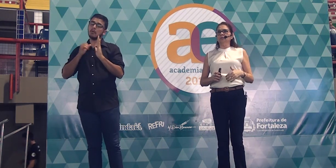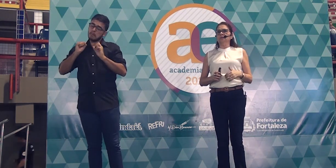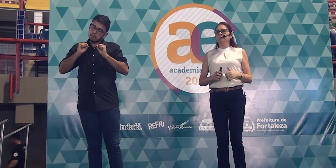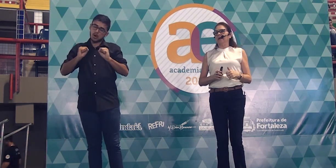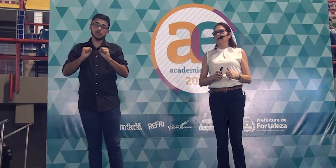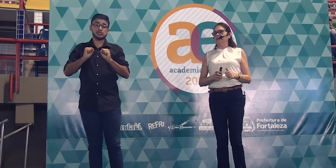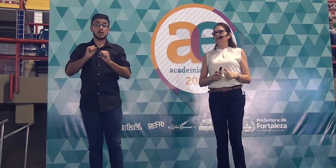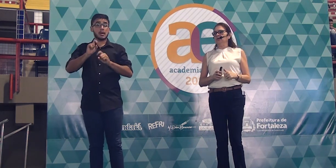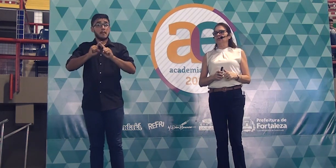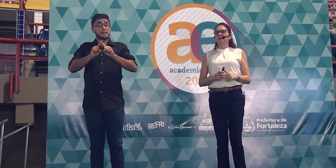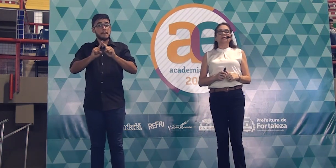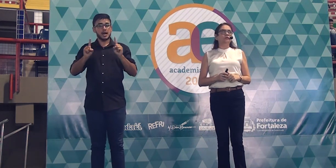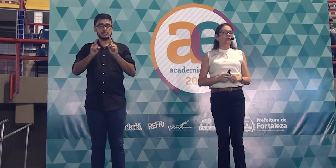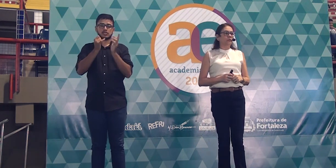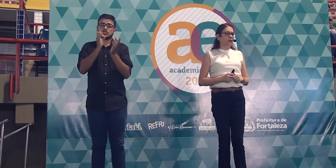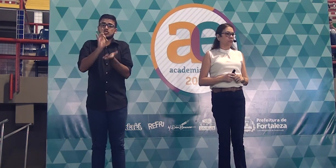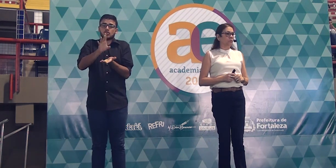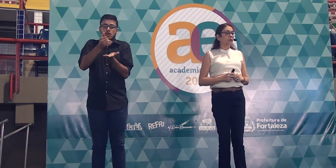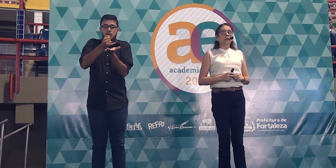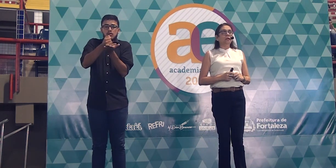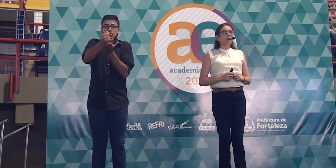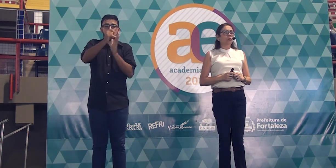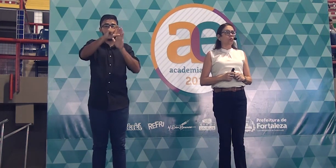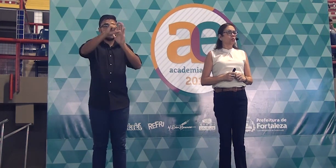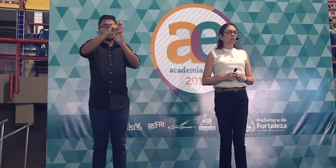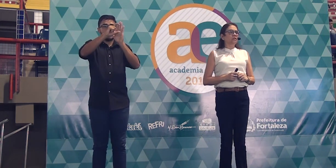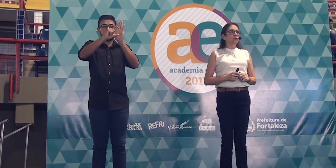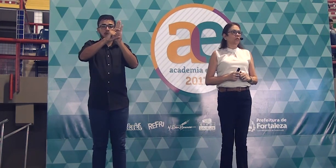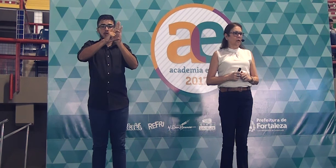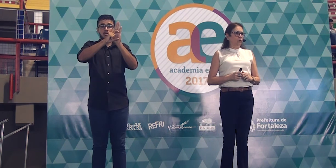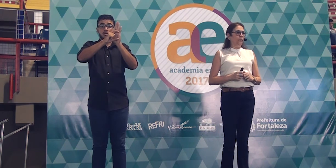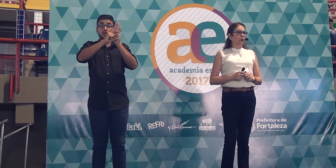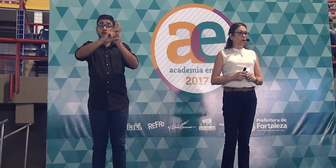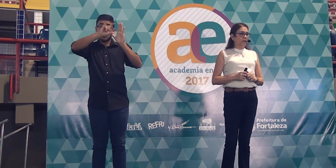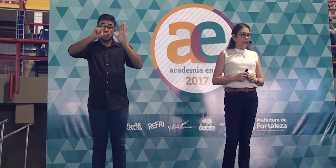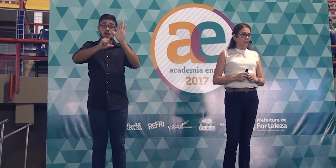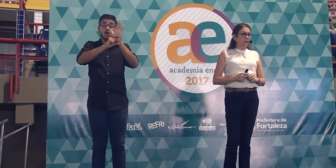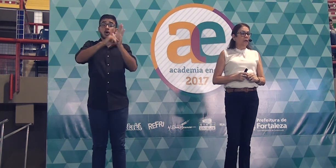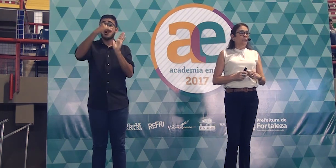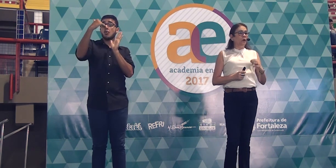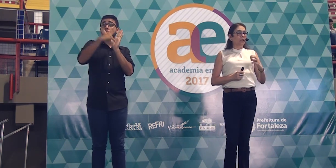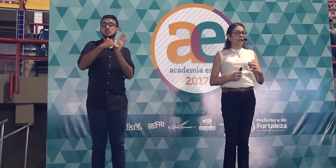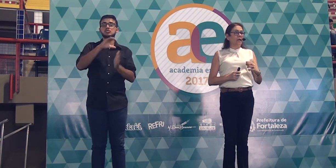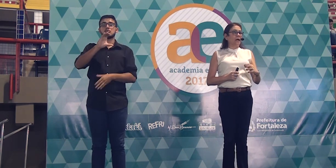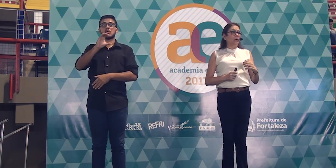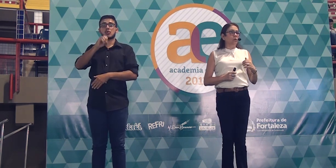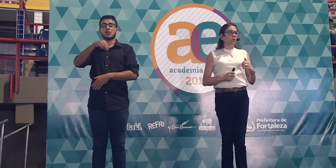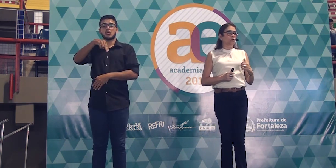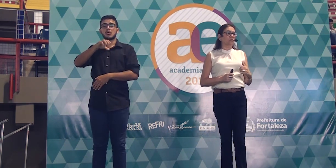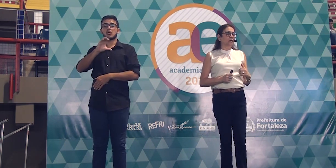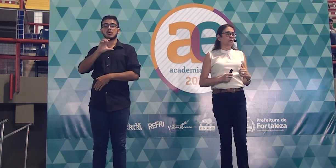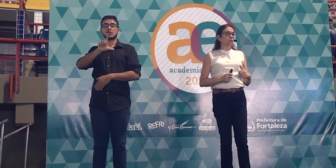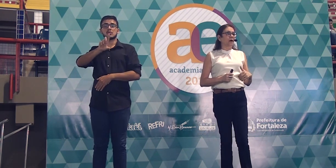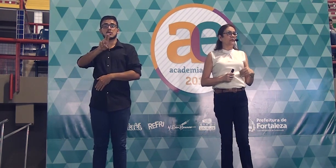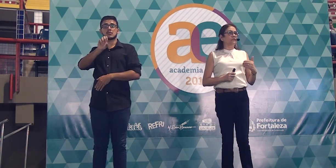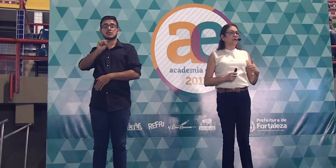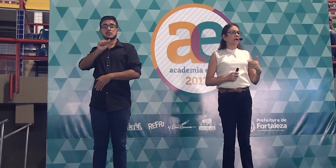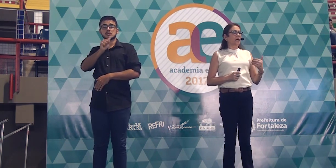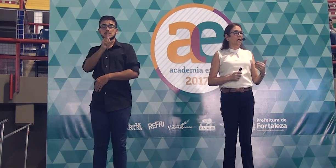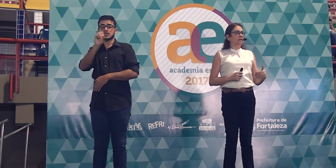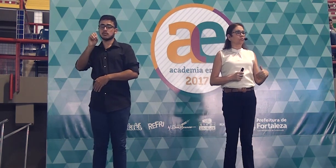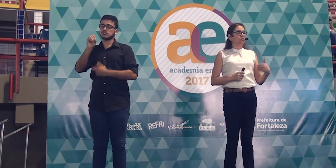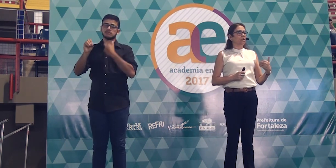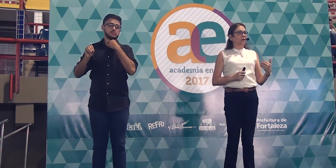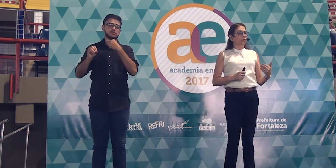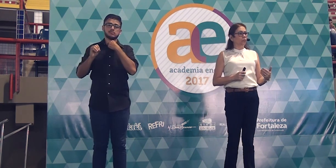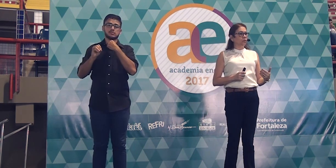cada um dos parágrafos do desenvolvimento. Na conclusão, não. Por quê? Porque a conclusão, havia